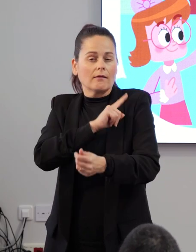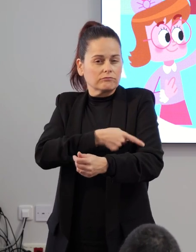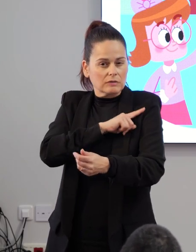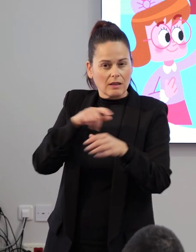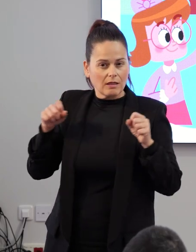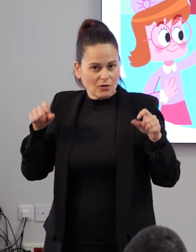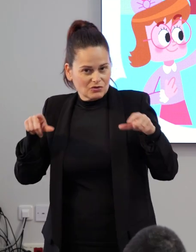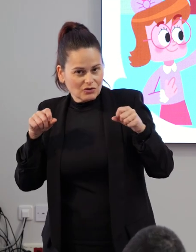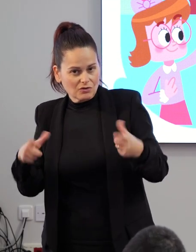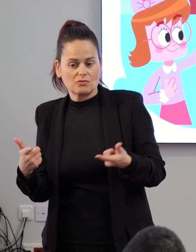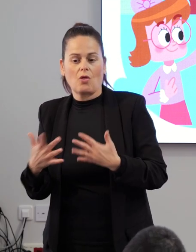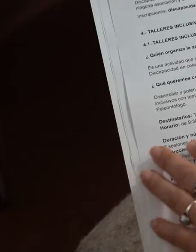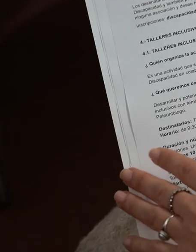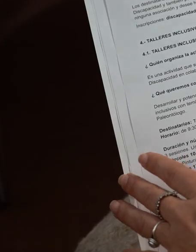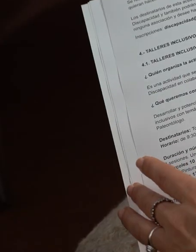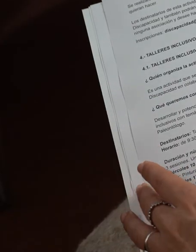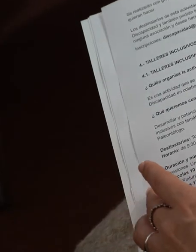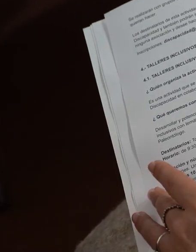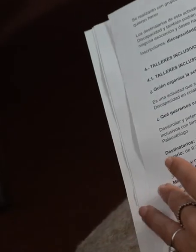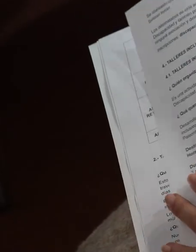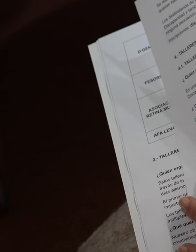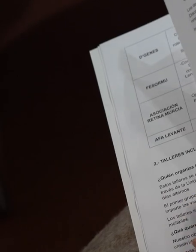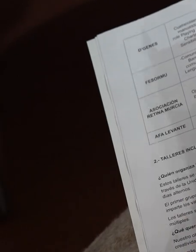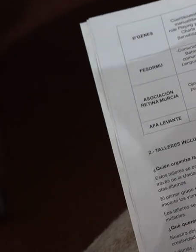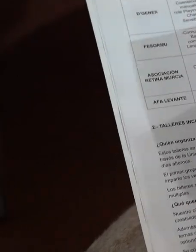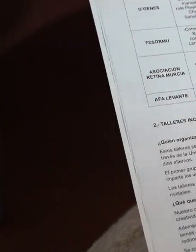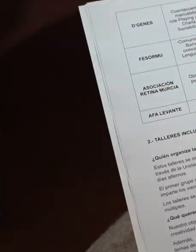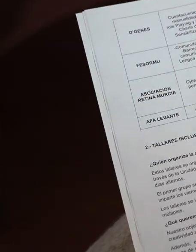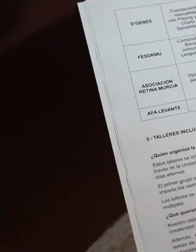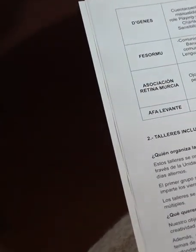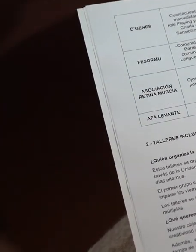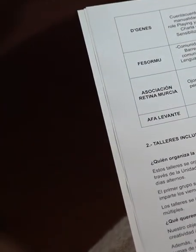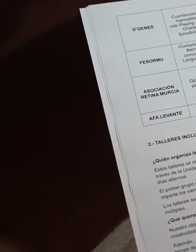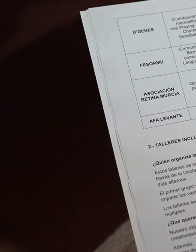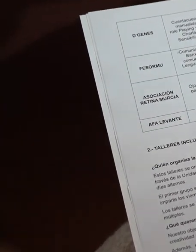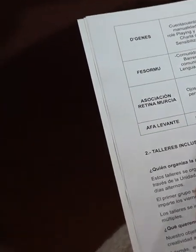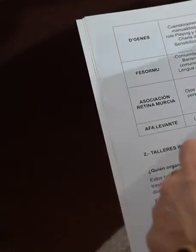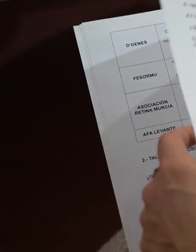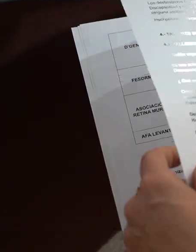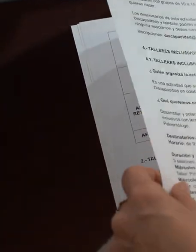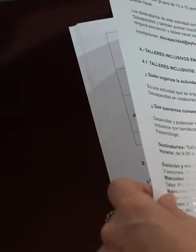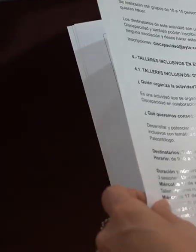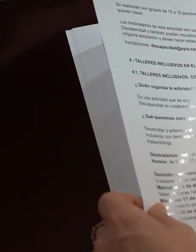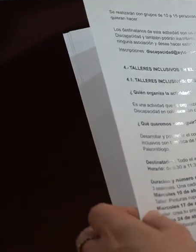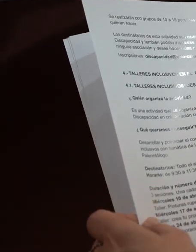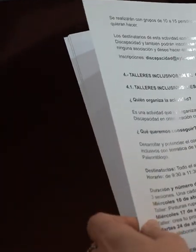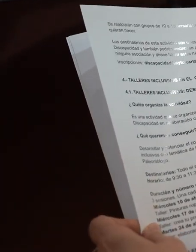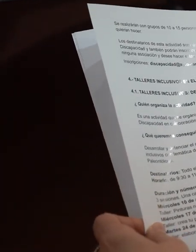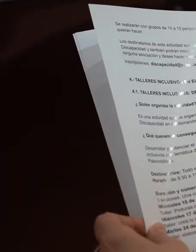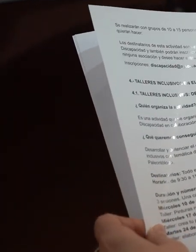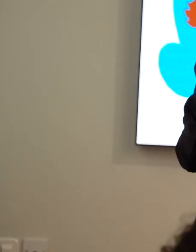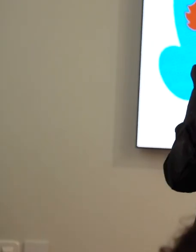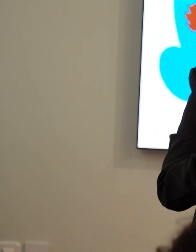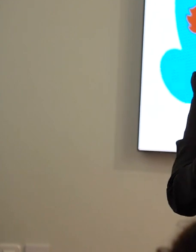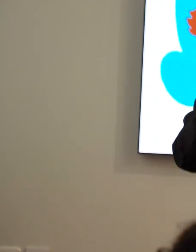de ruedas, primeros auxilios, historia inclusiva. Y tengo que matizar que